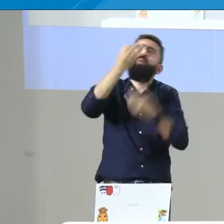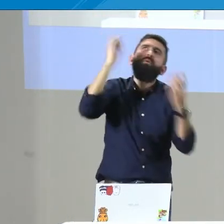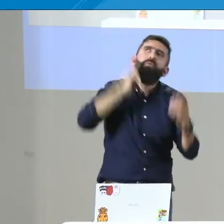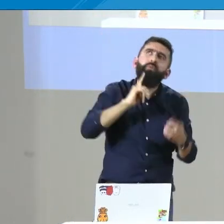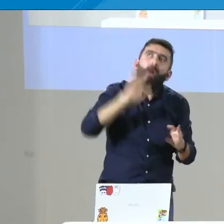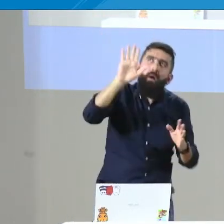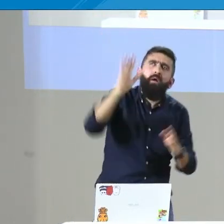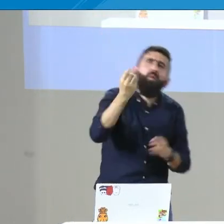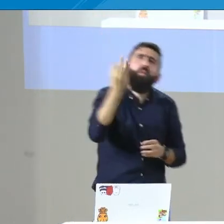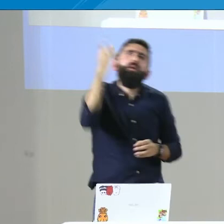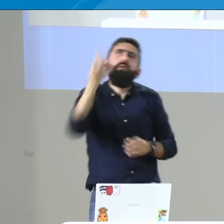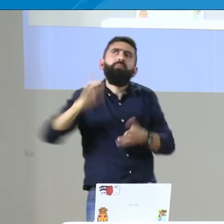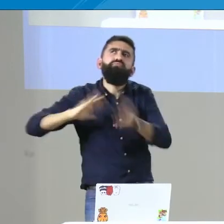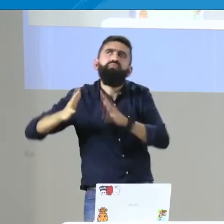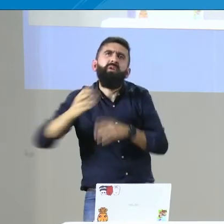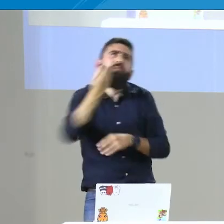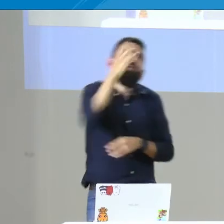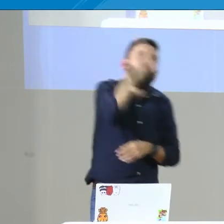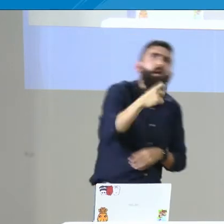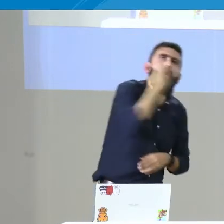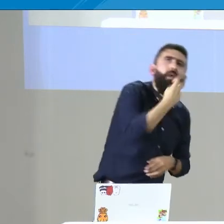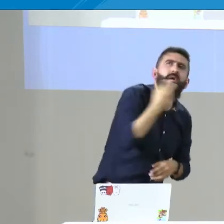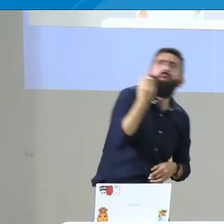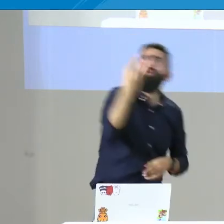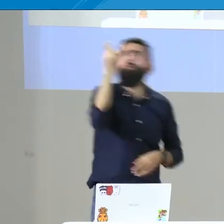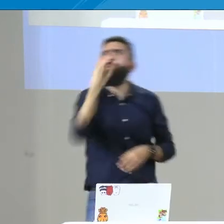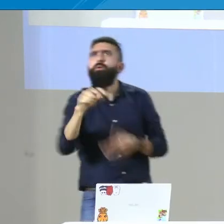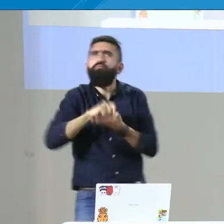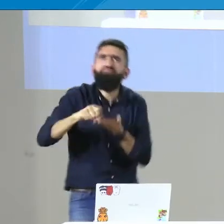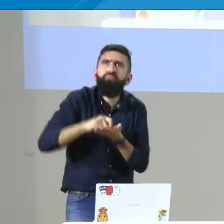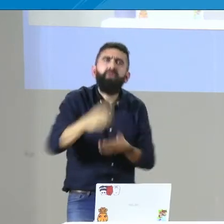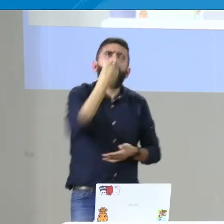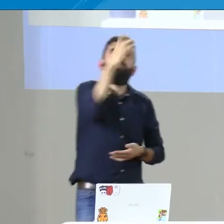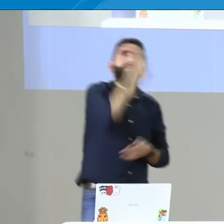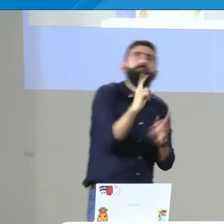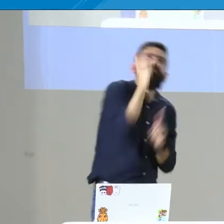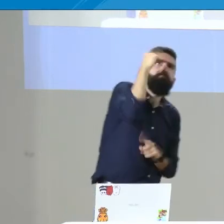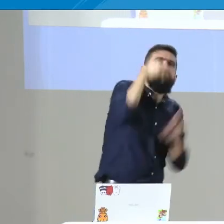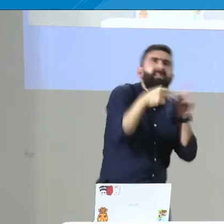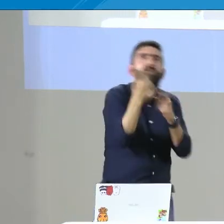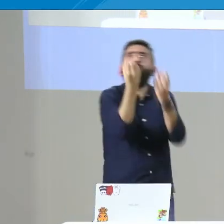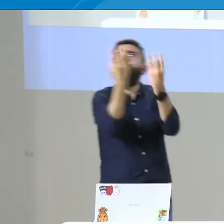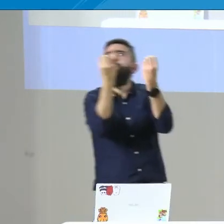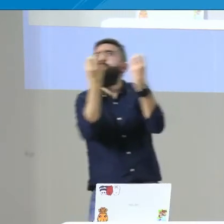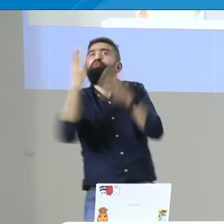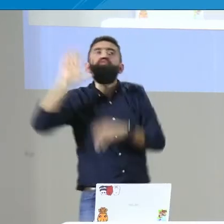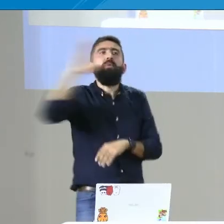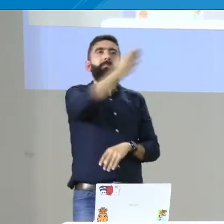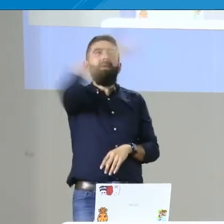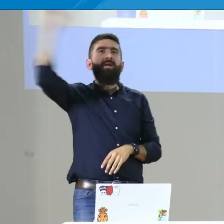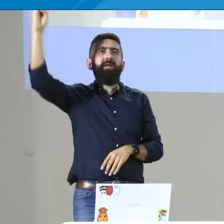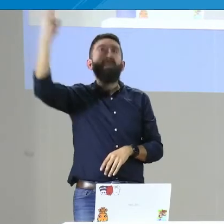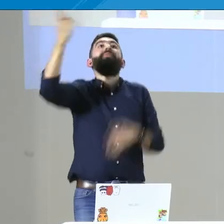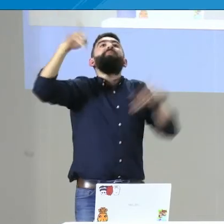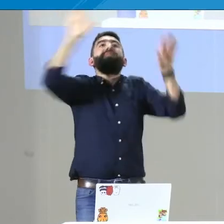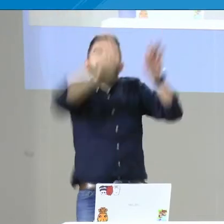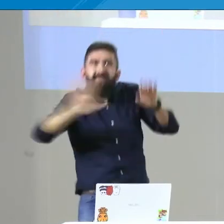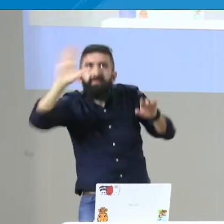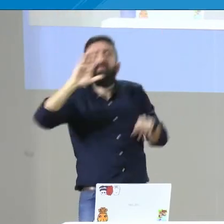porque no existe esa información. Por ejemplo, en Barranquilla, ¿cuántas personas sordas son señantes? ¿Cuántas personas sordas son orales? ¿Cuántas personas sordas utilizan